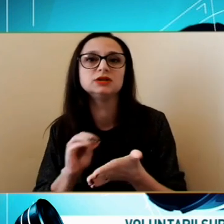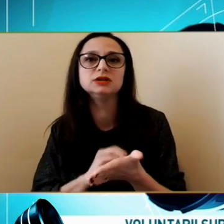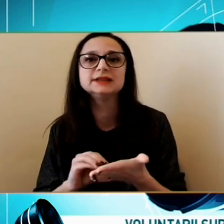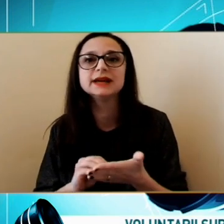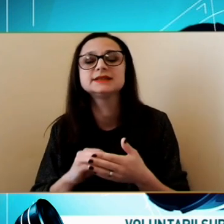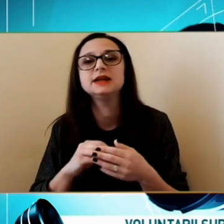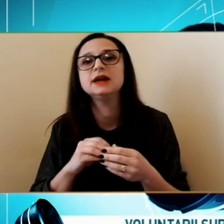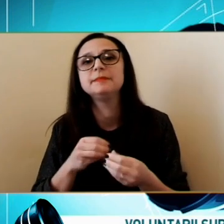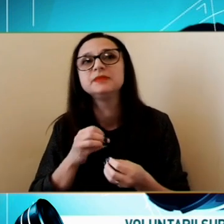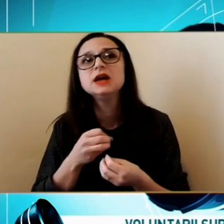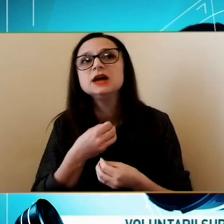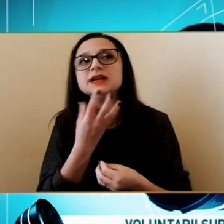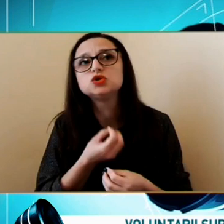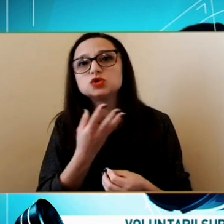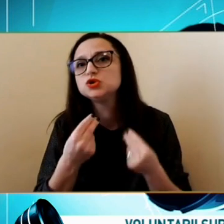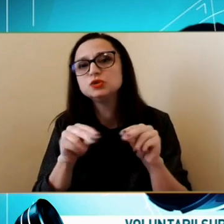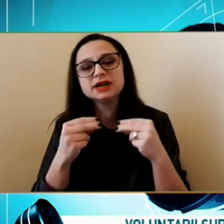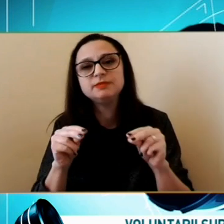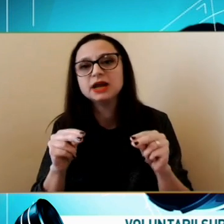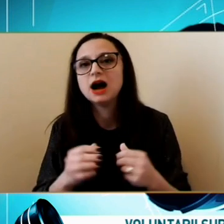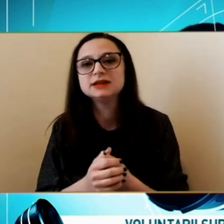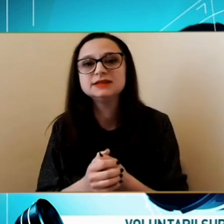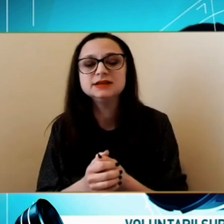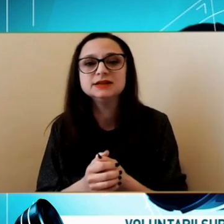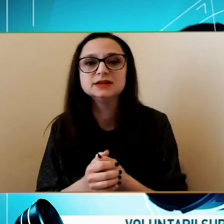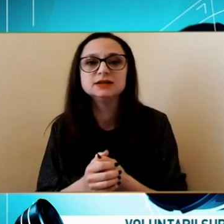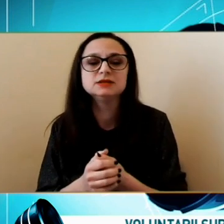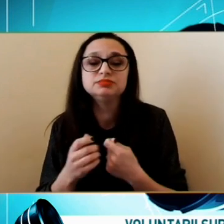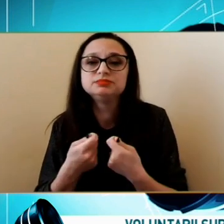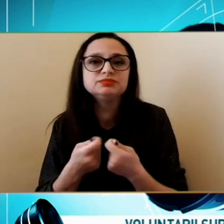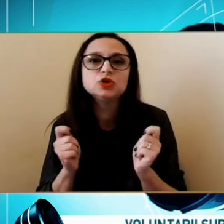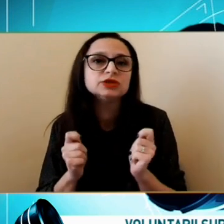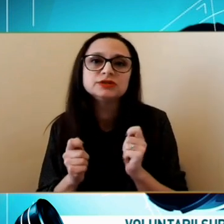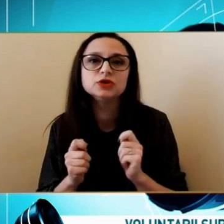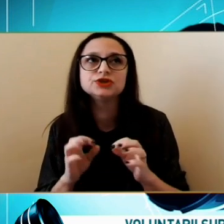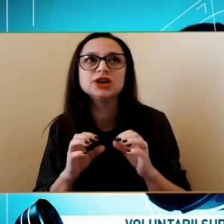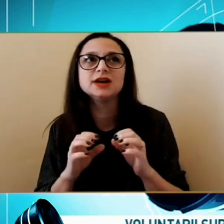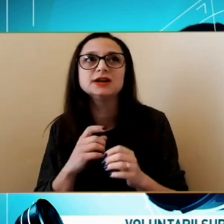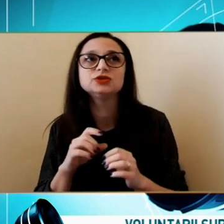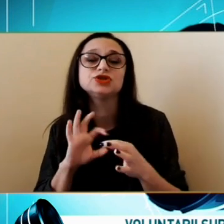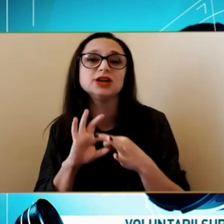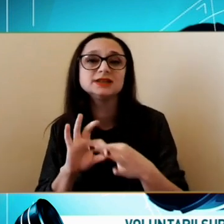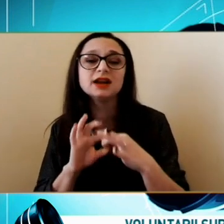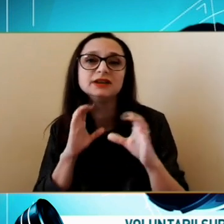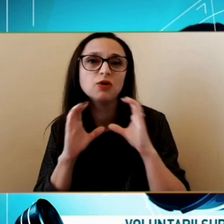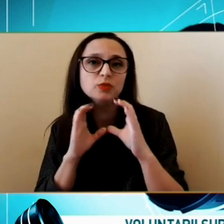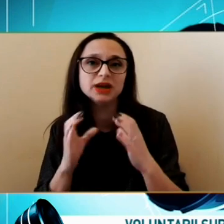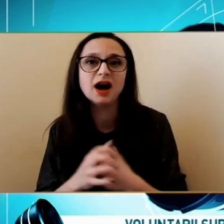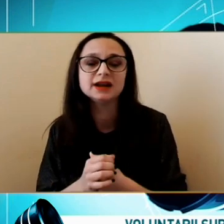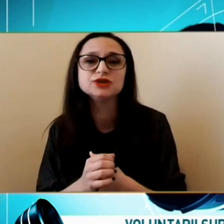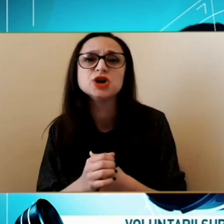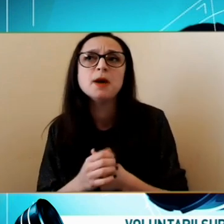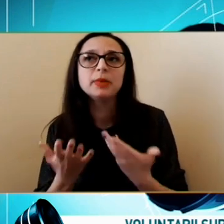unor texte Instrucțiuni Explicații Tot ce este legat de